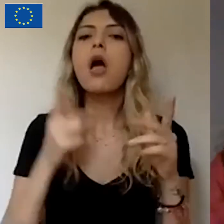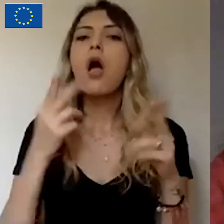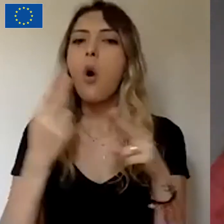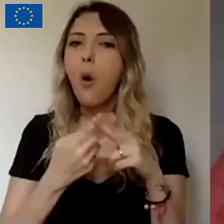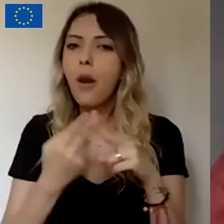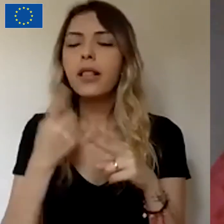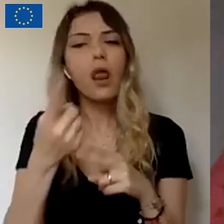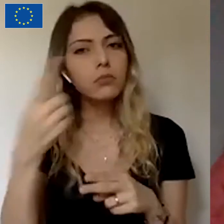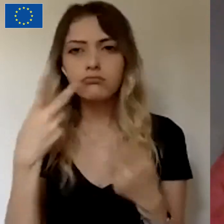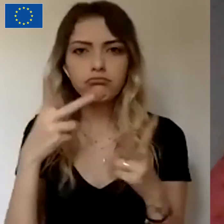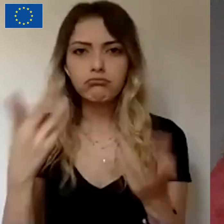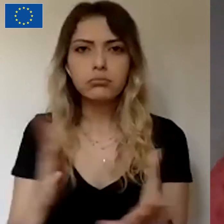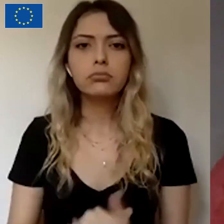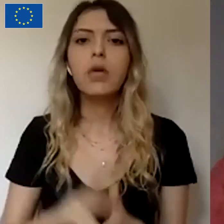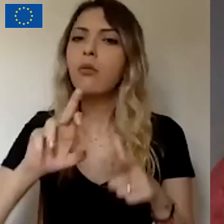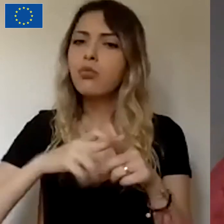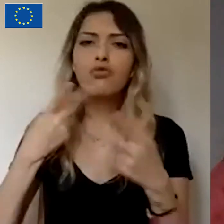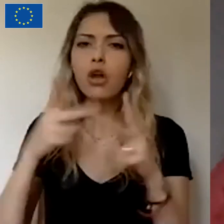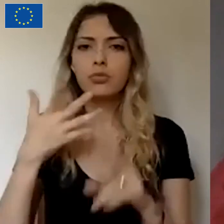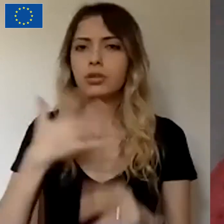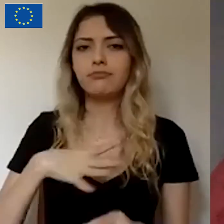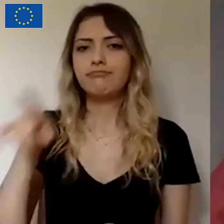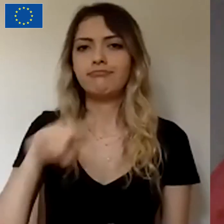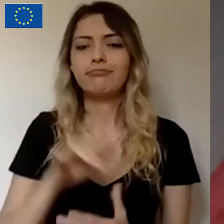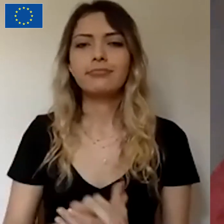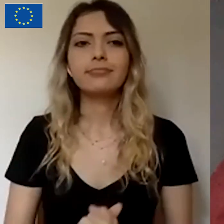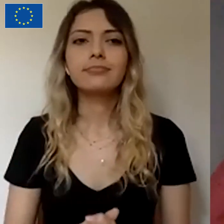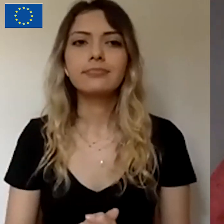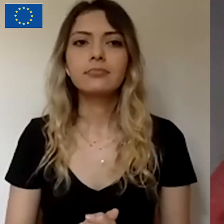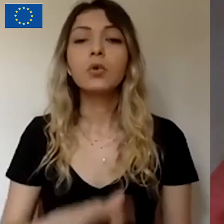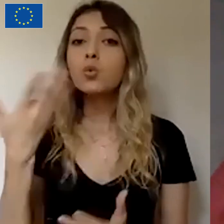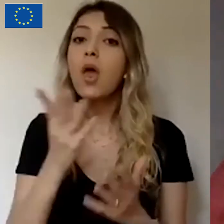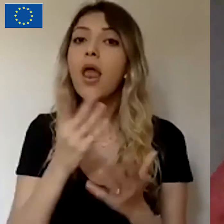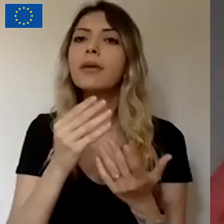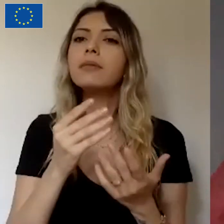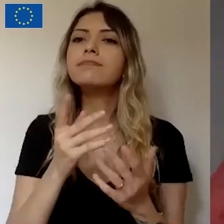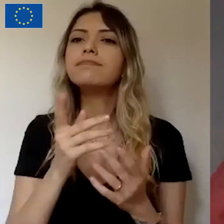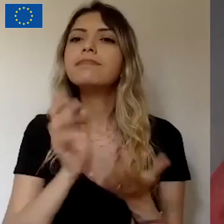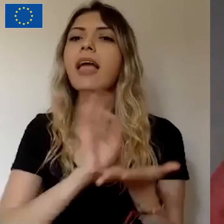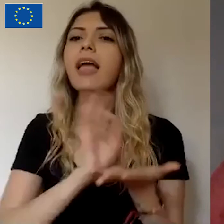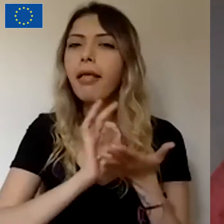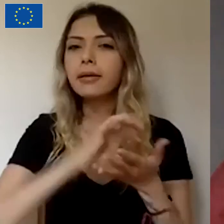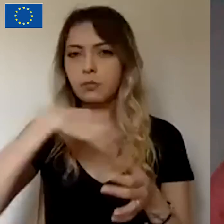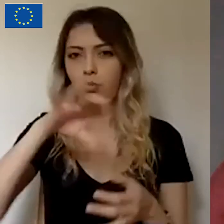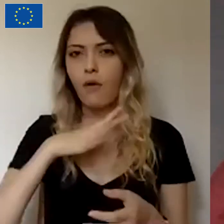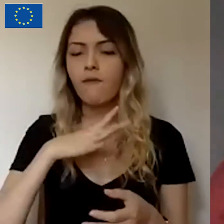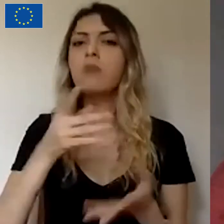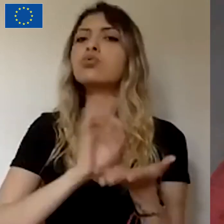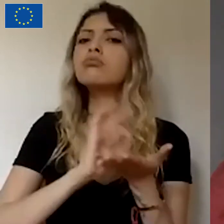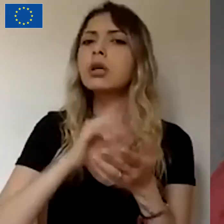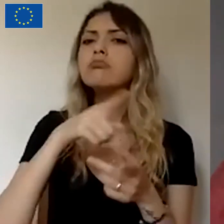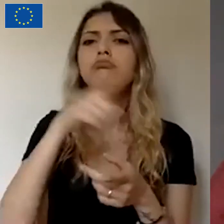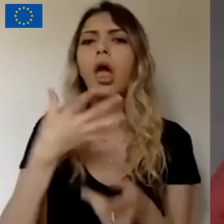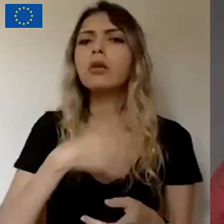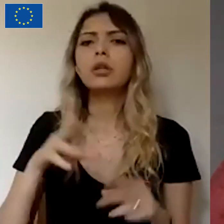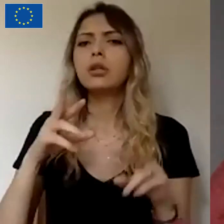proje açmak isteyenler. Ondan sonra bir metin kısmı var. Bu metnini de istediğiniz gibi çeşitlendirebilirsiniz.